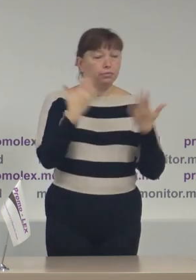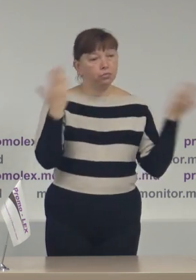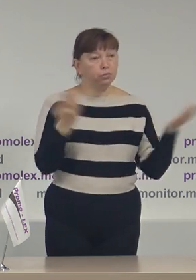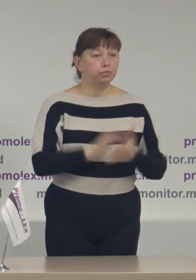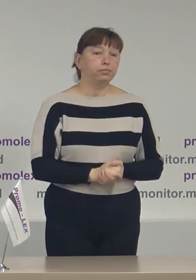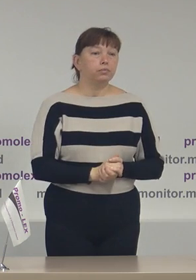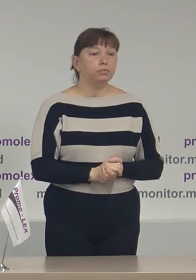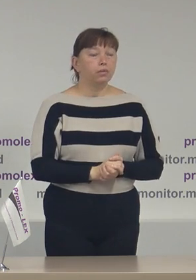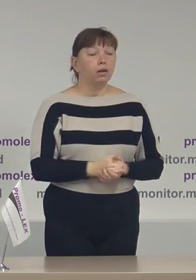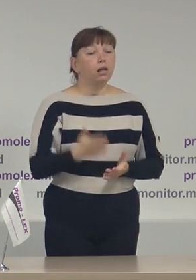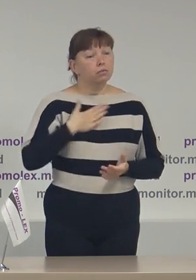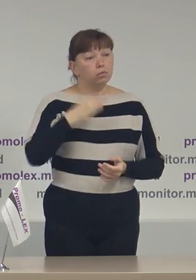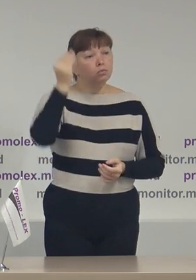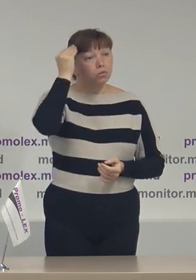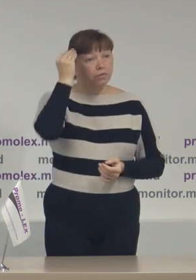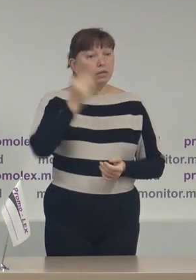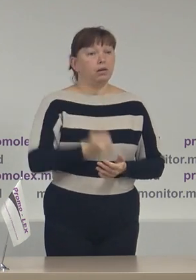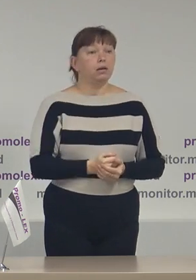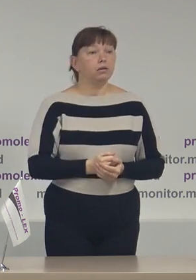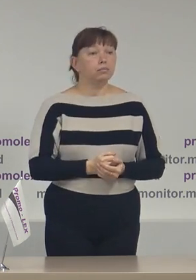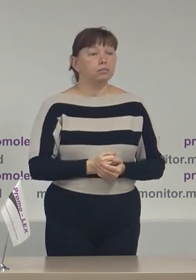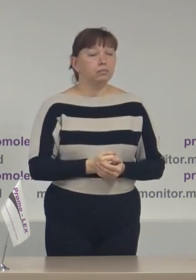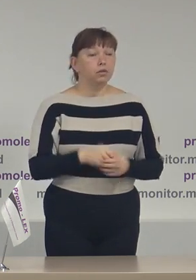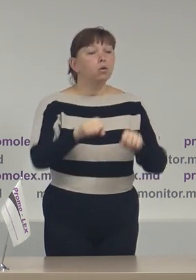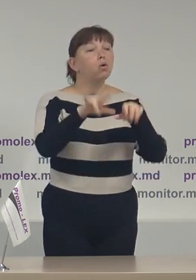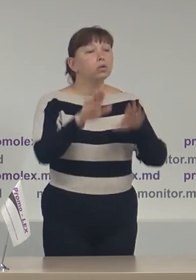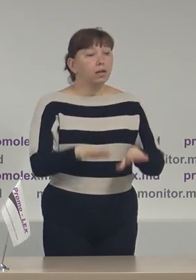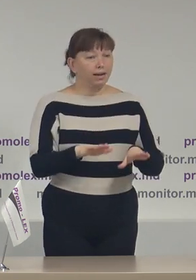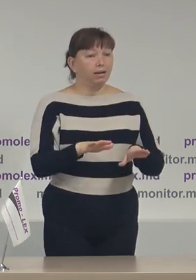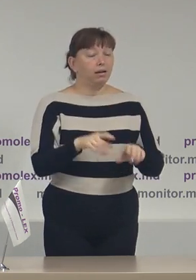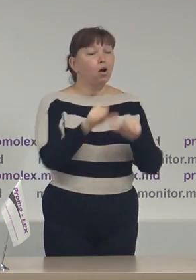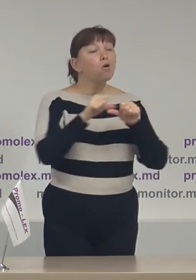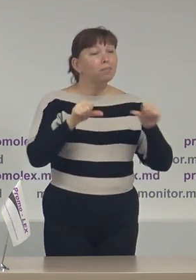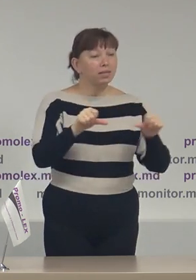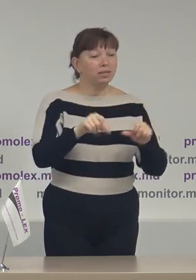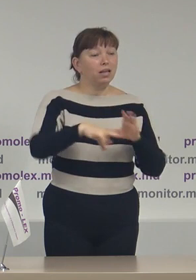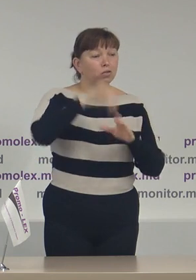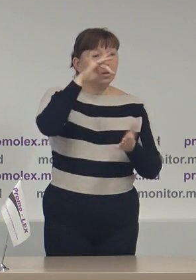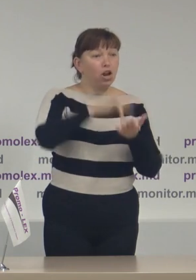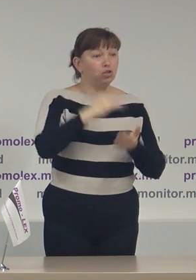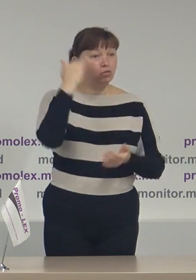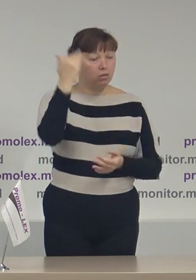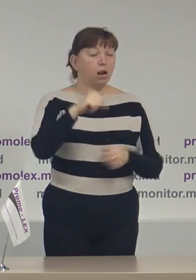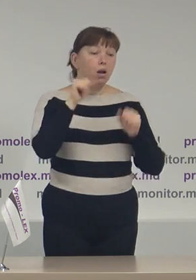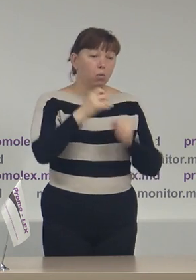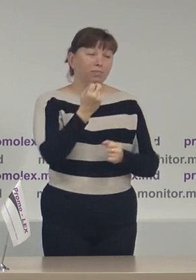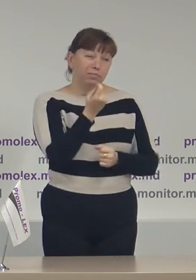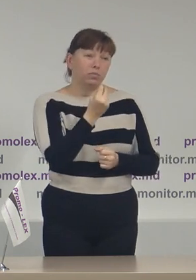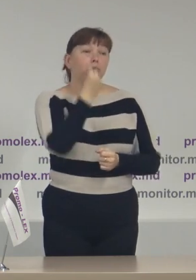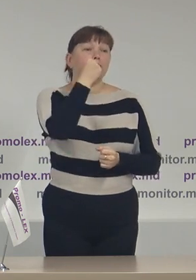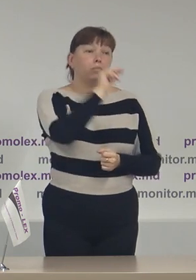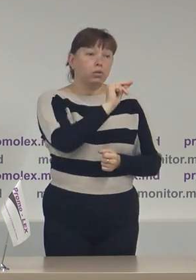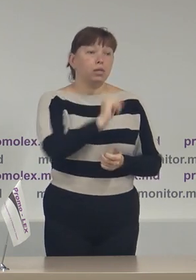Din punctul nostru de vedere, hotărârea Comisiei Electorale Centrale poate fi îmbunătățită